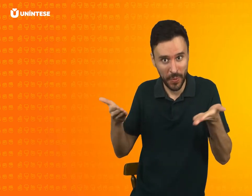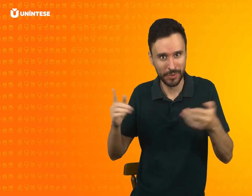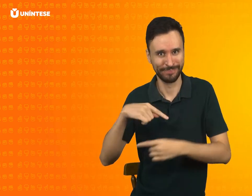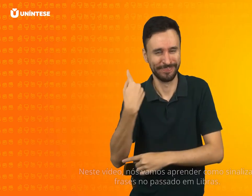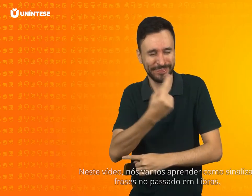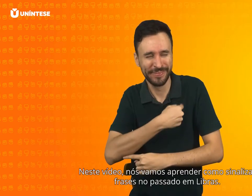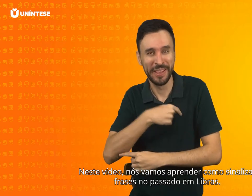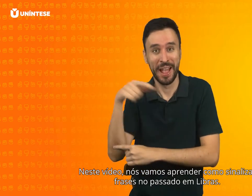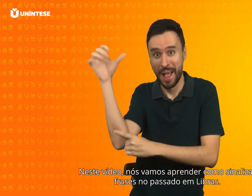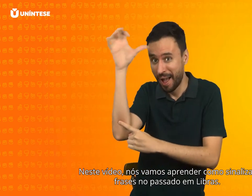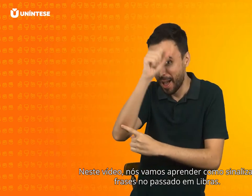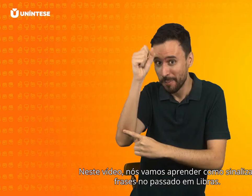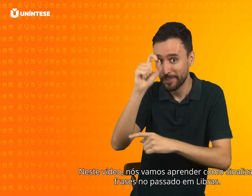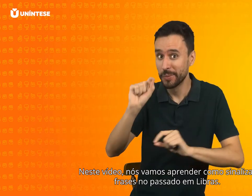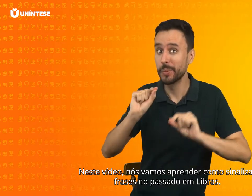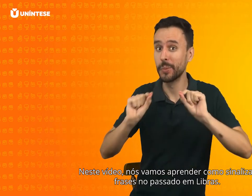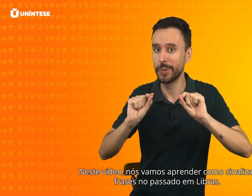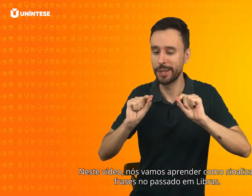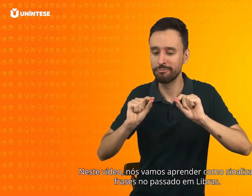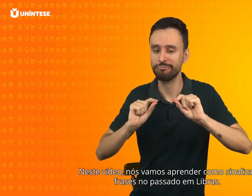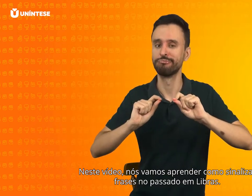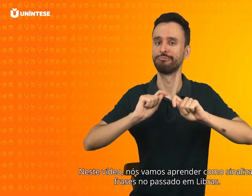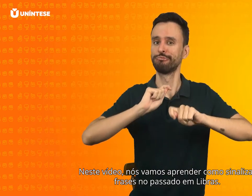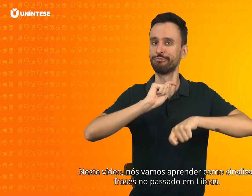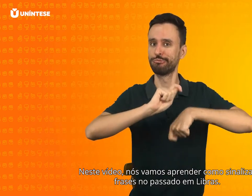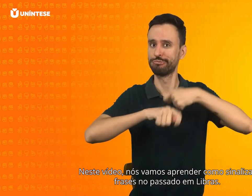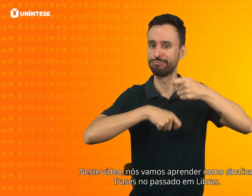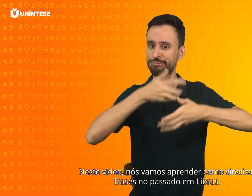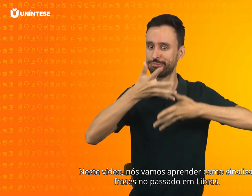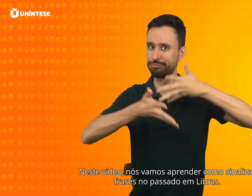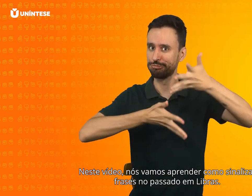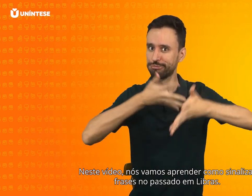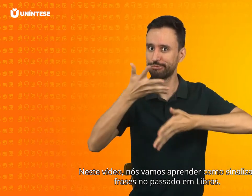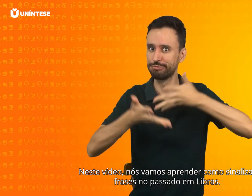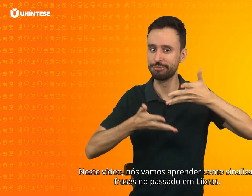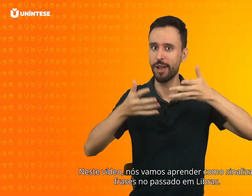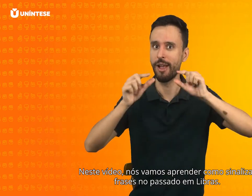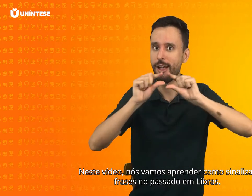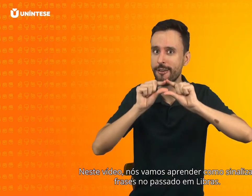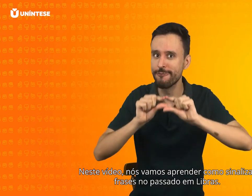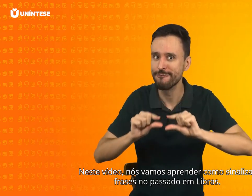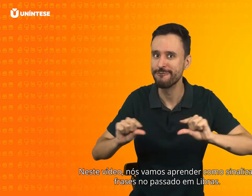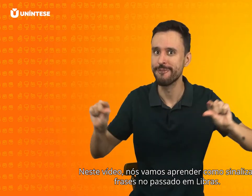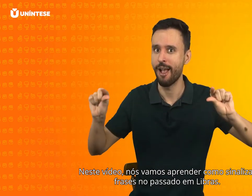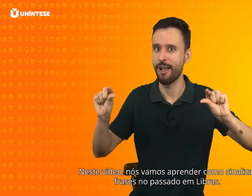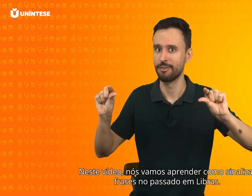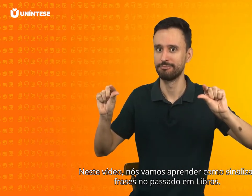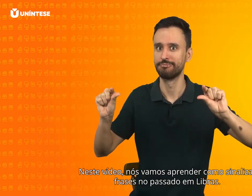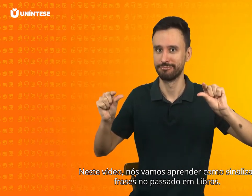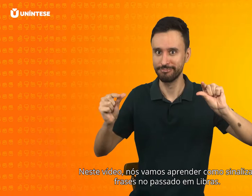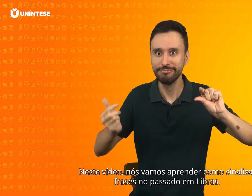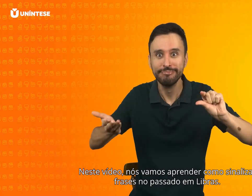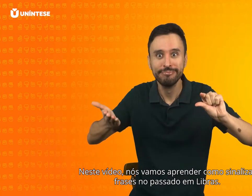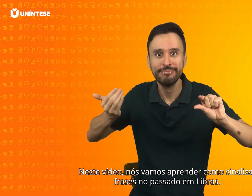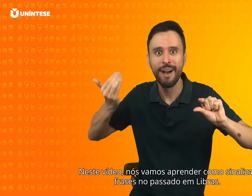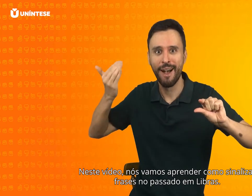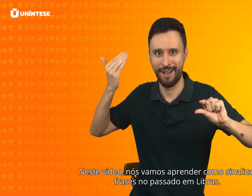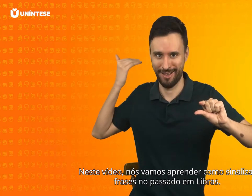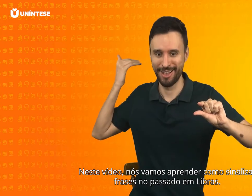Neste vídeo, nós vamos aprender como sinalizar frases no passado em